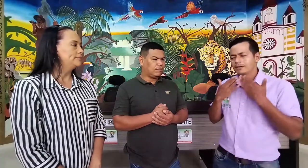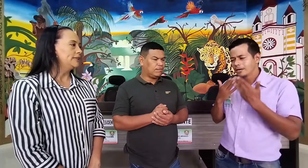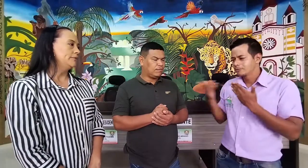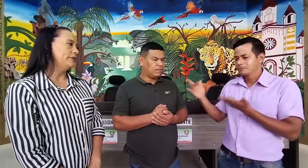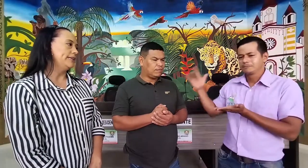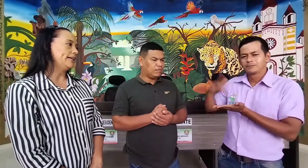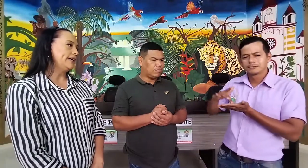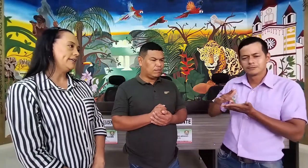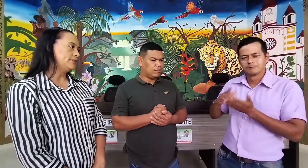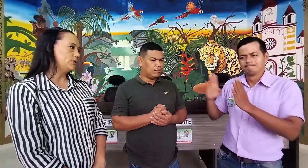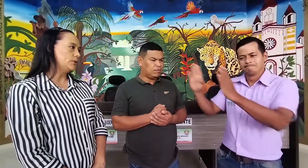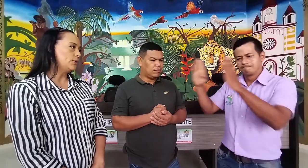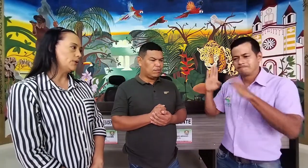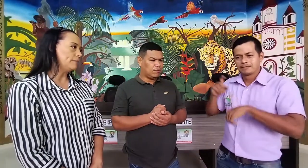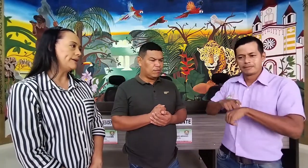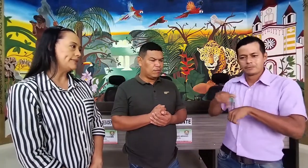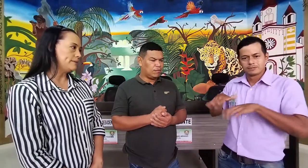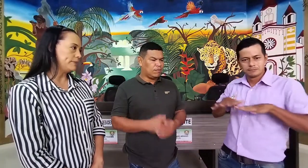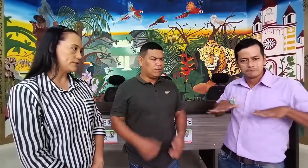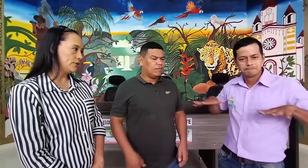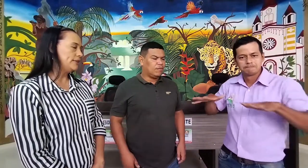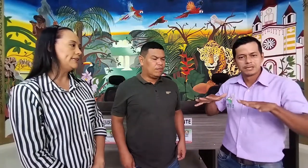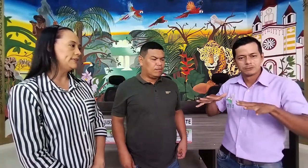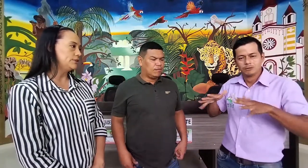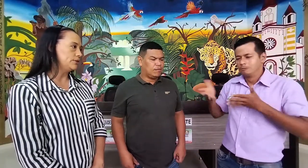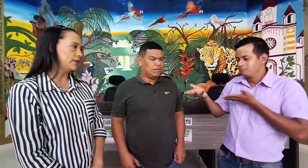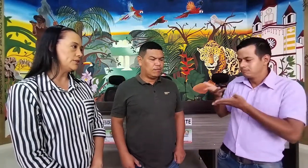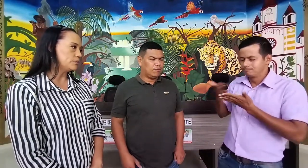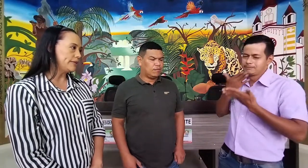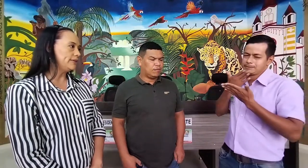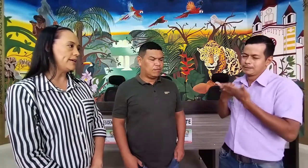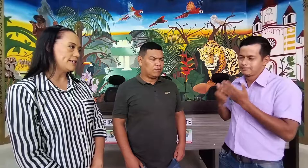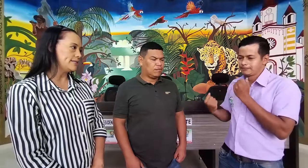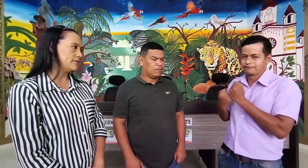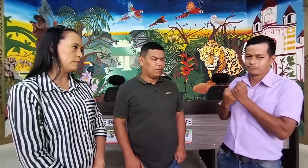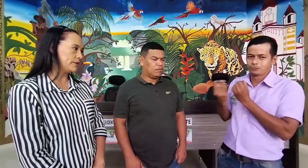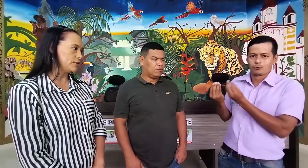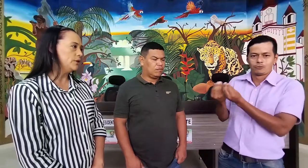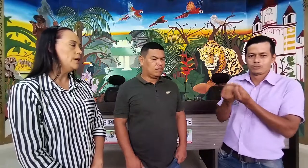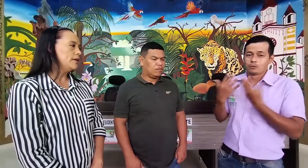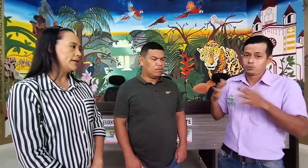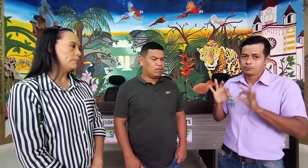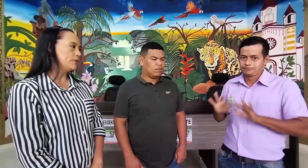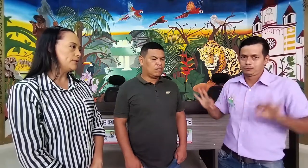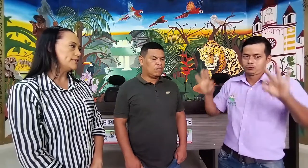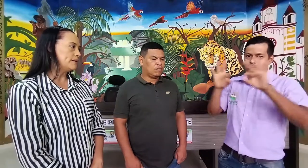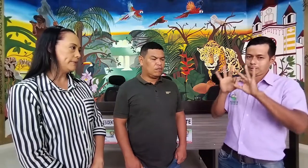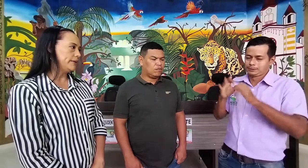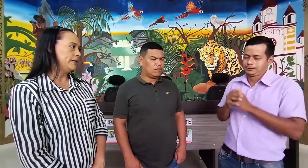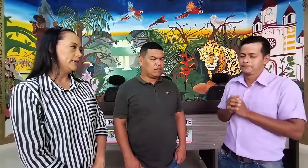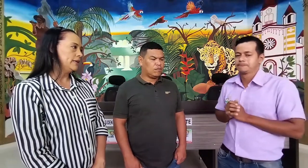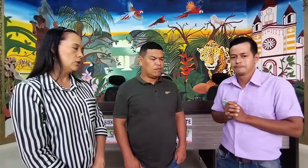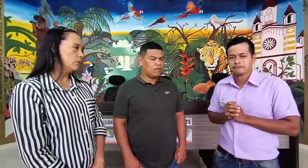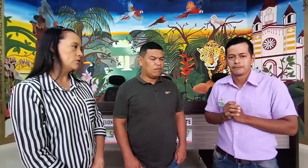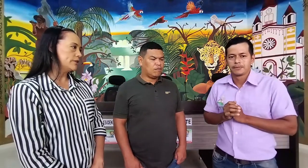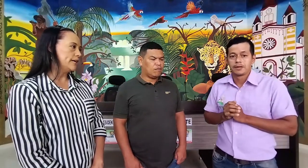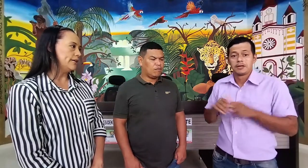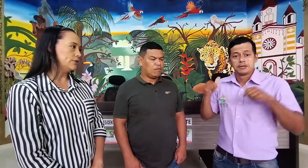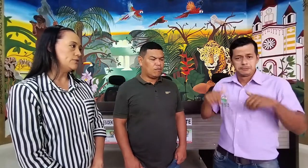Bien, agradezco la participación y la atención que nos brinda y este espacio y el apoyo que siempre como concejal nos